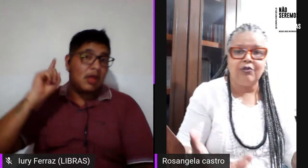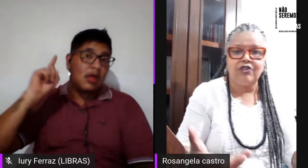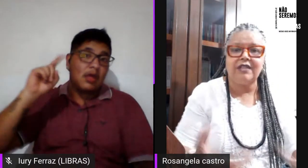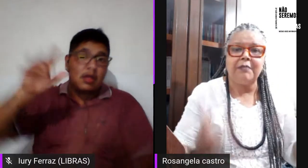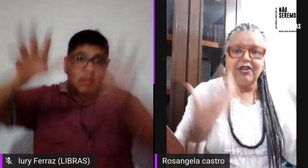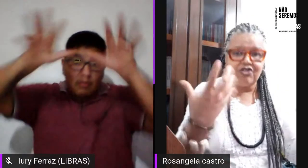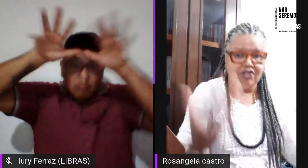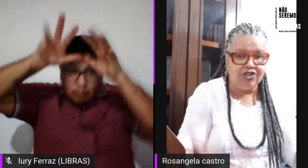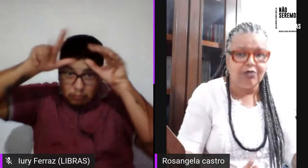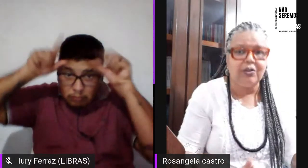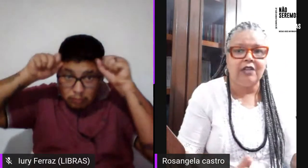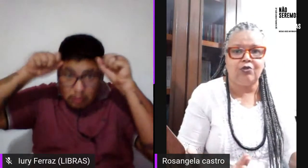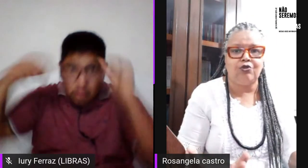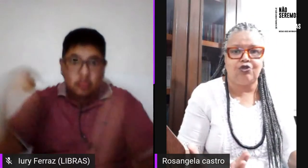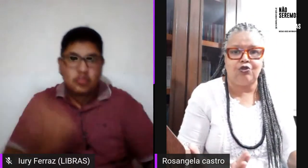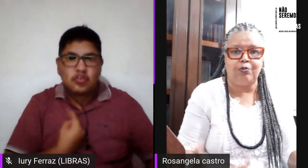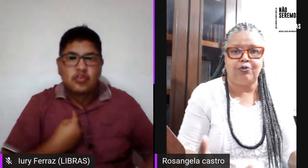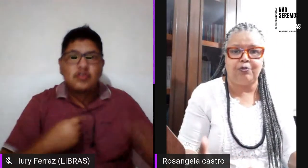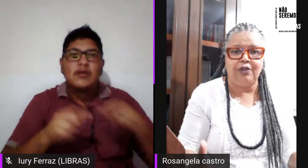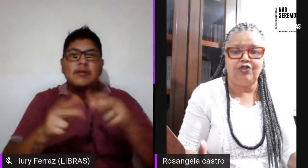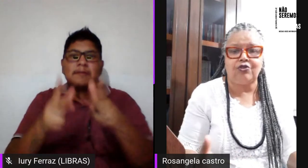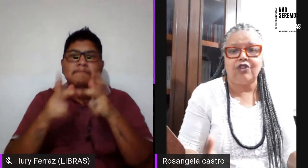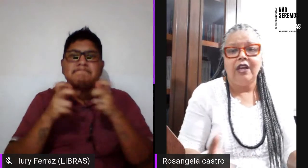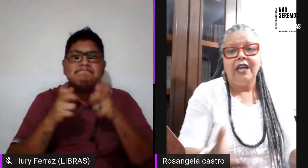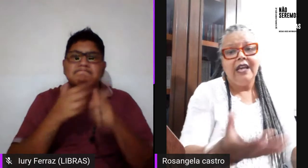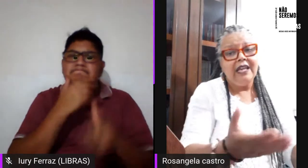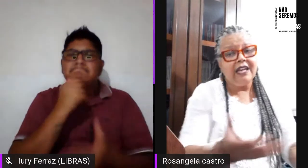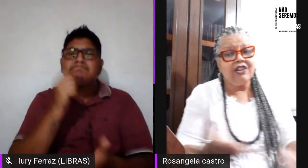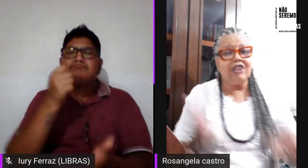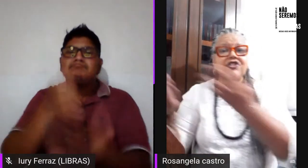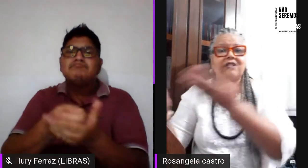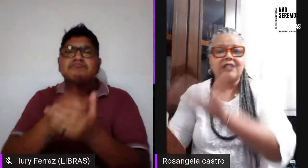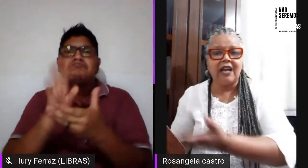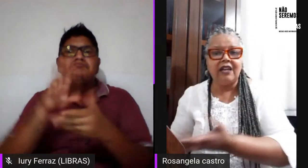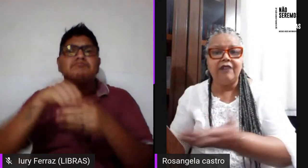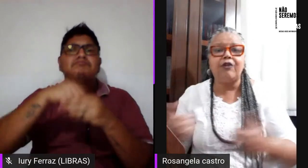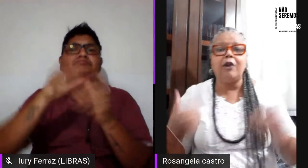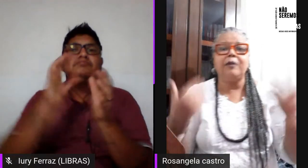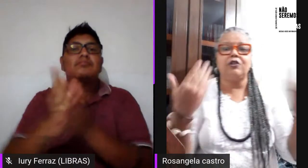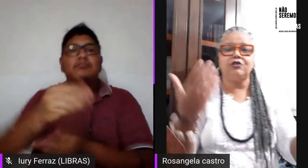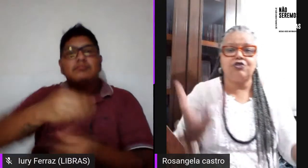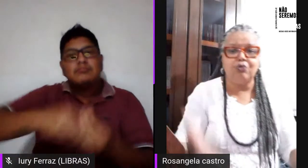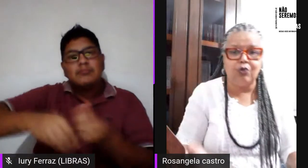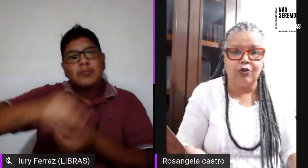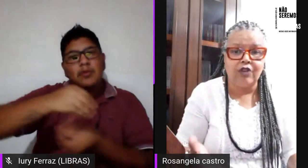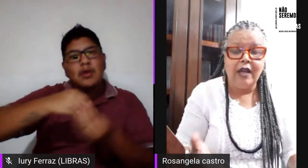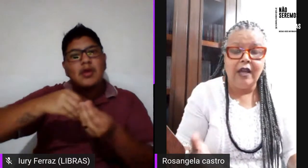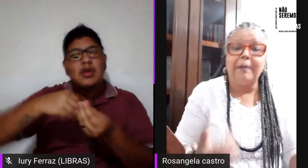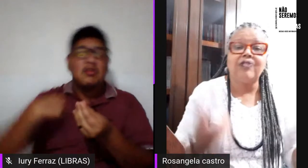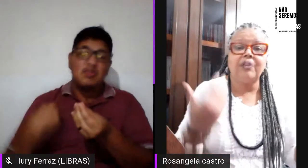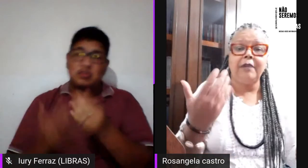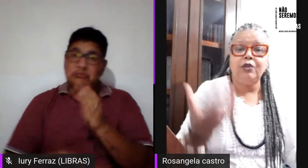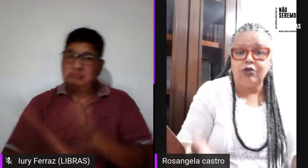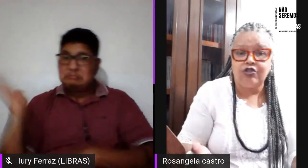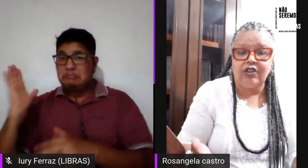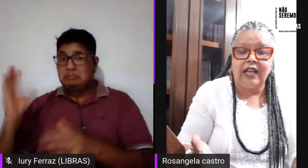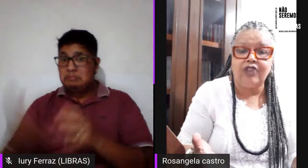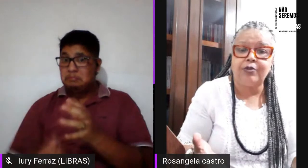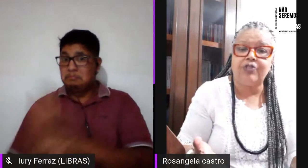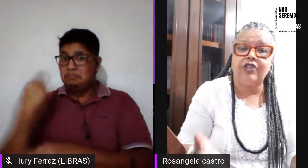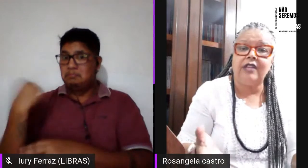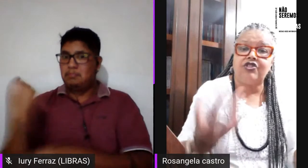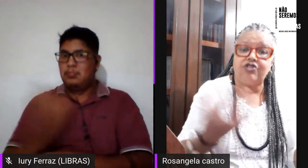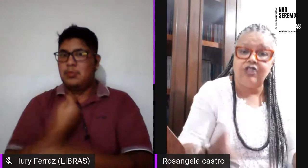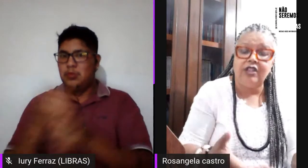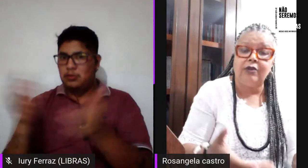percebemos esse machismo dentro dos grupos mistos e aí a gente sai e forma nossos núcleos. Mas também núcleos de